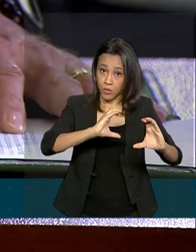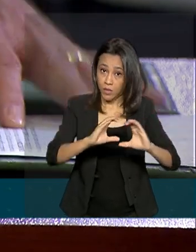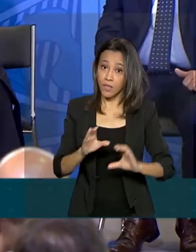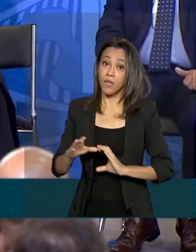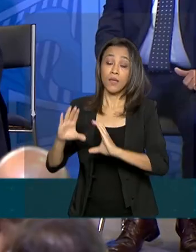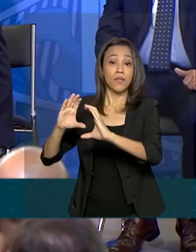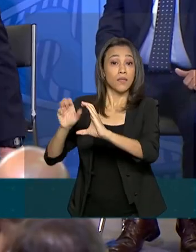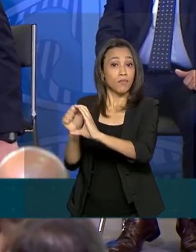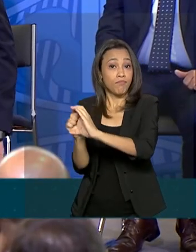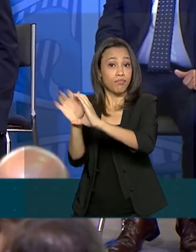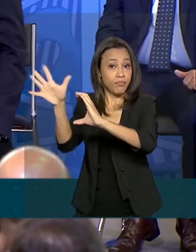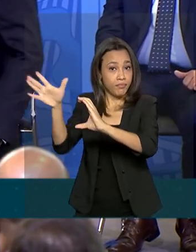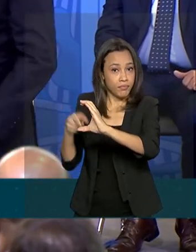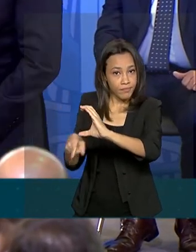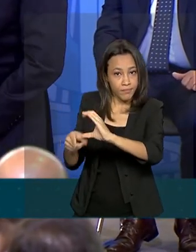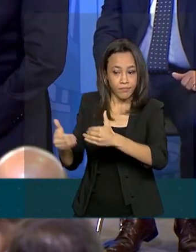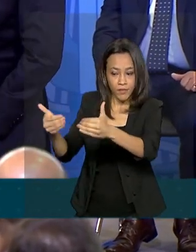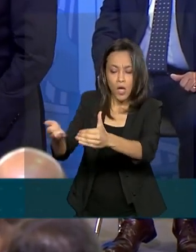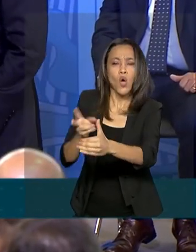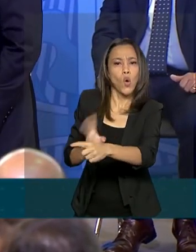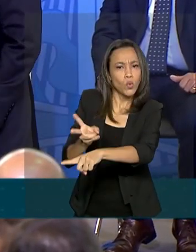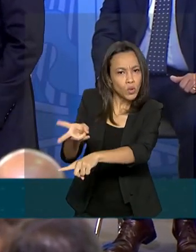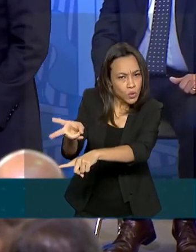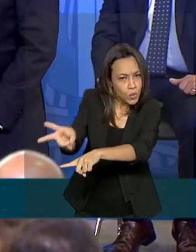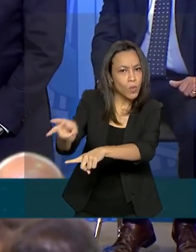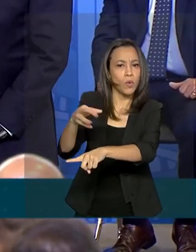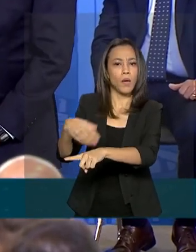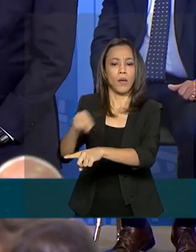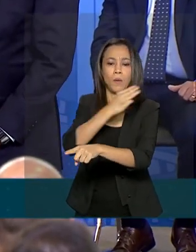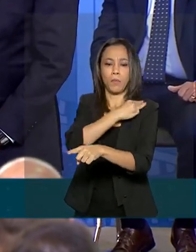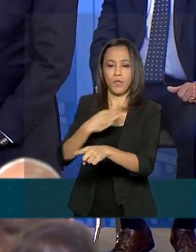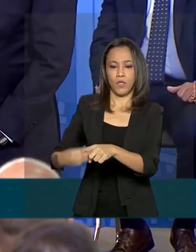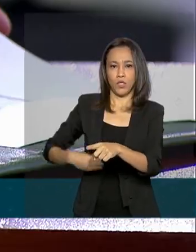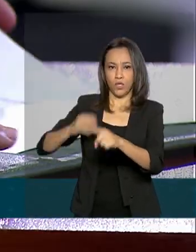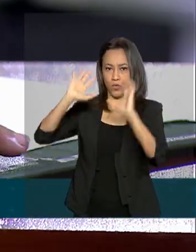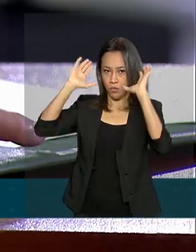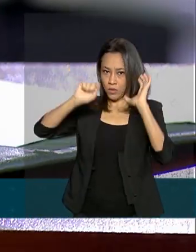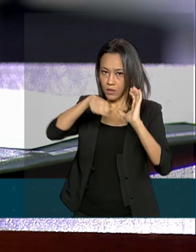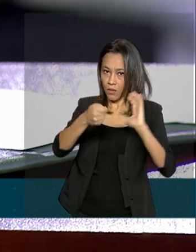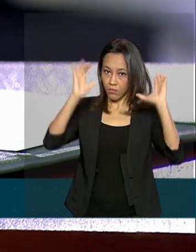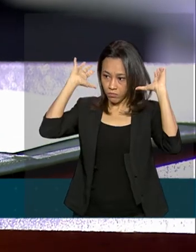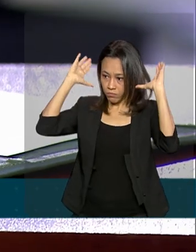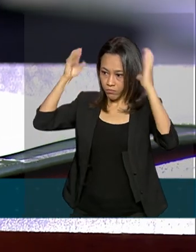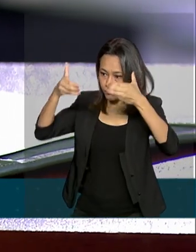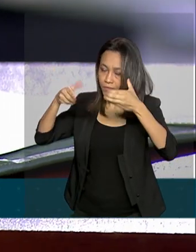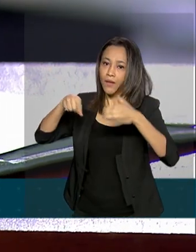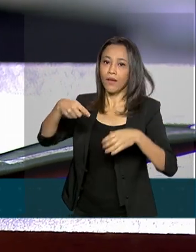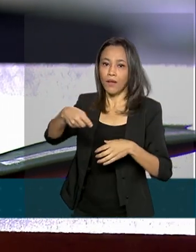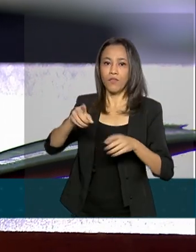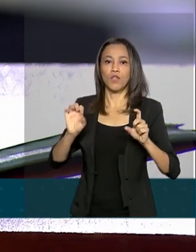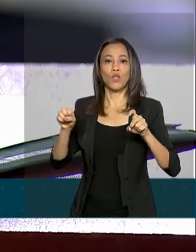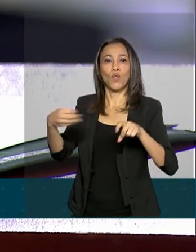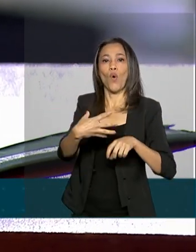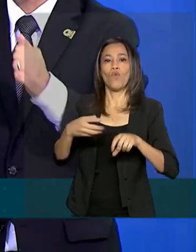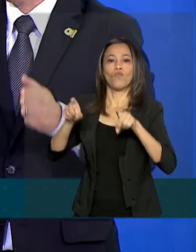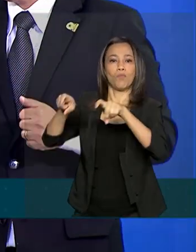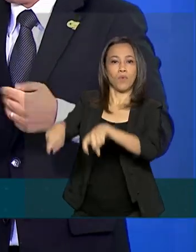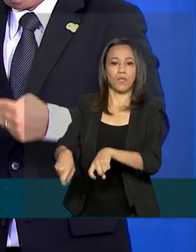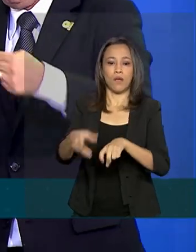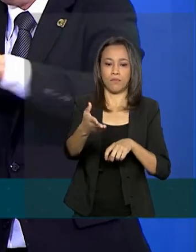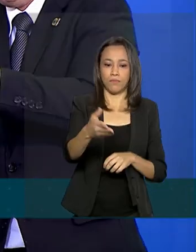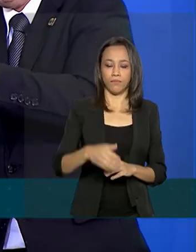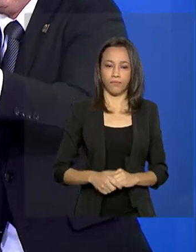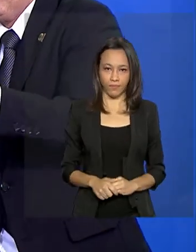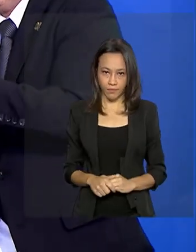e inovações continuaram sob a direção de Marcos Pontes, que foi empossado na nova configuração da pasta. Nós